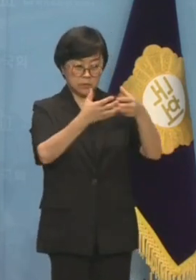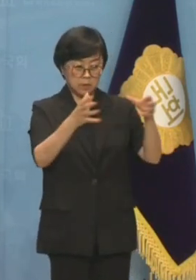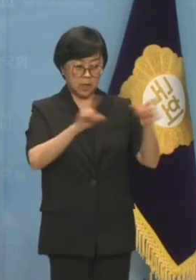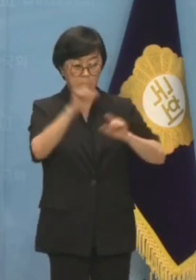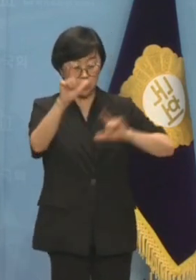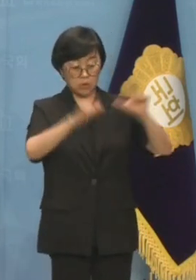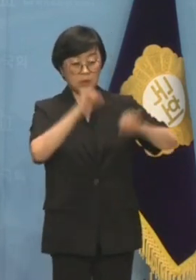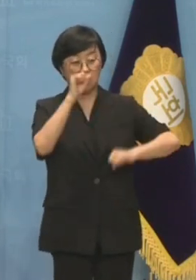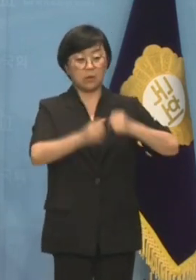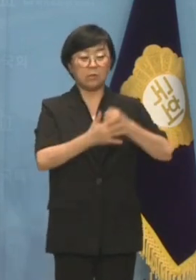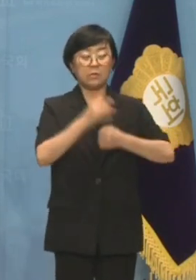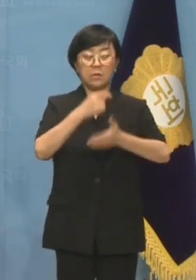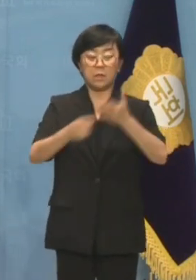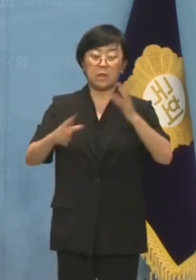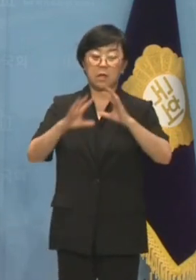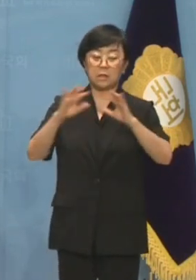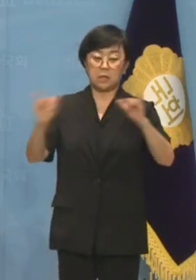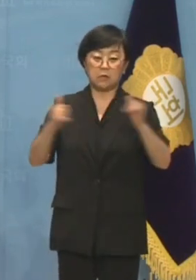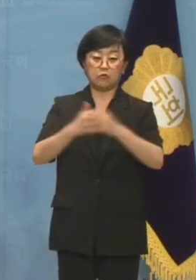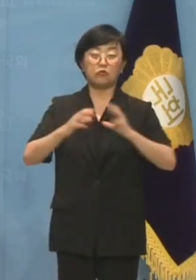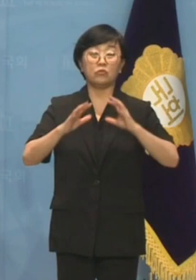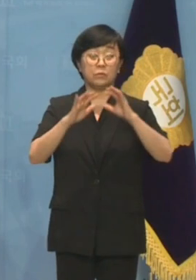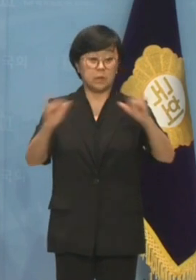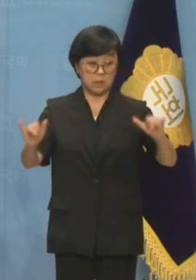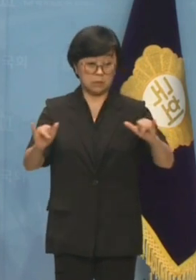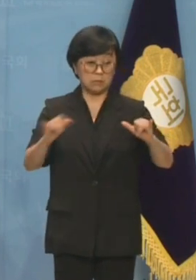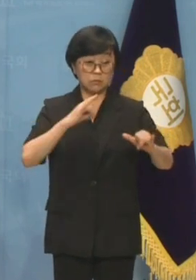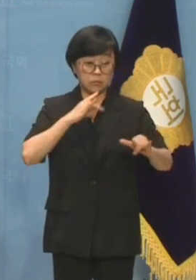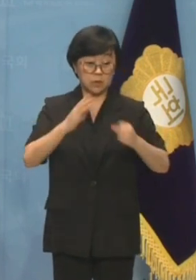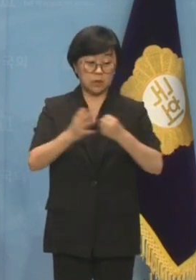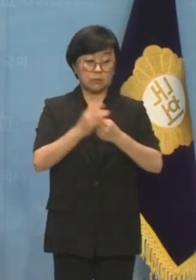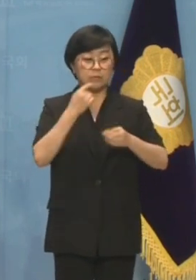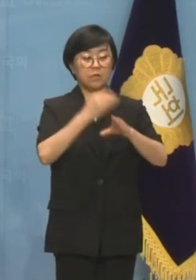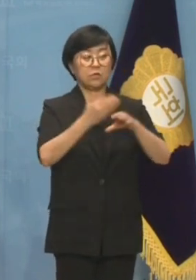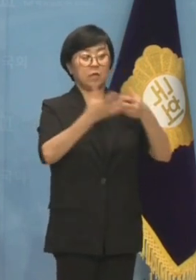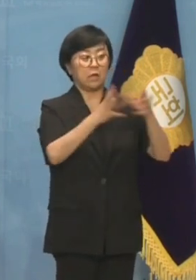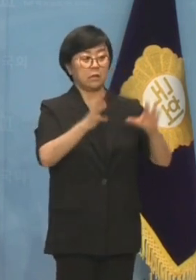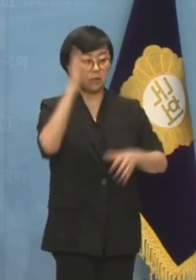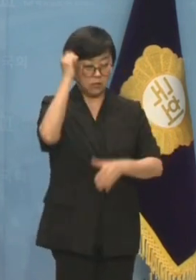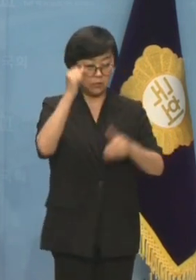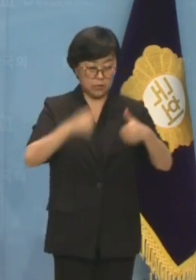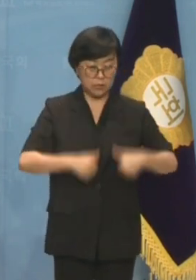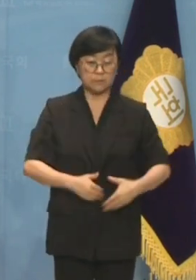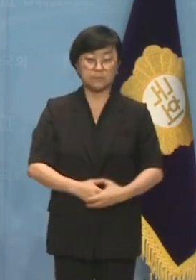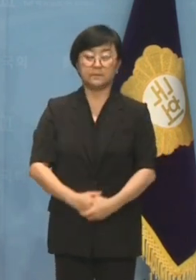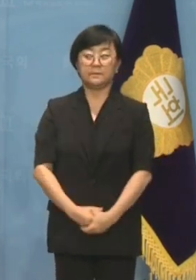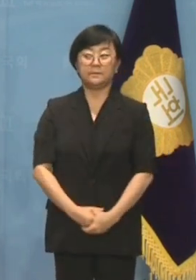작태에 의한 피해자는 결국 국민뿐이라는 점을 민주당은 기억해야 할 것입니다.